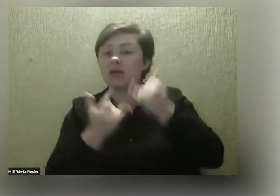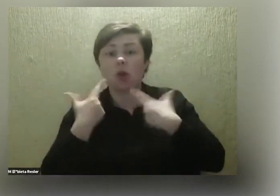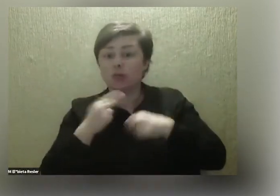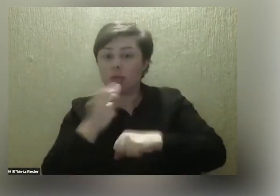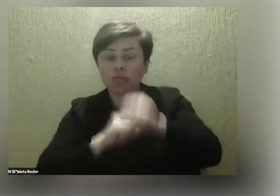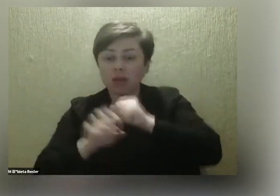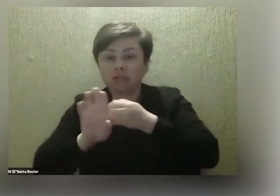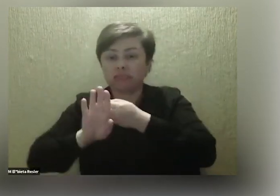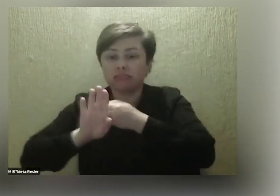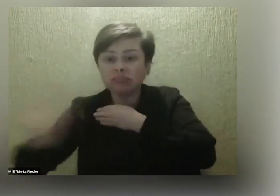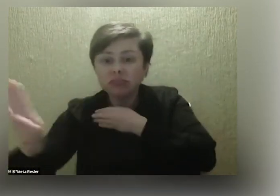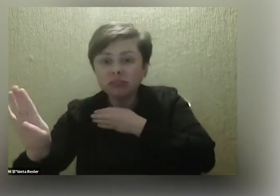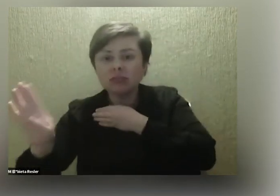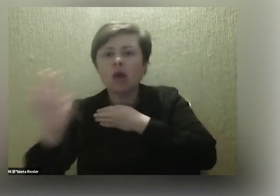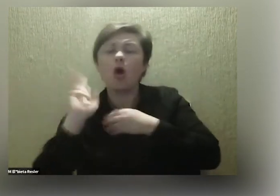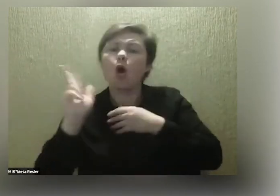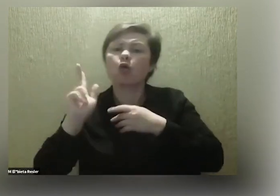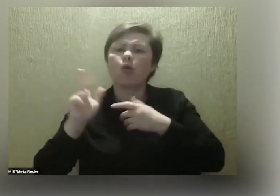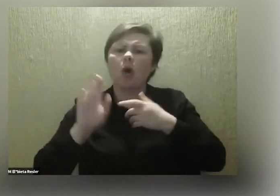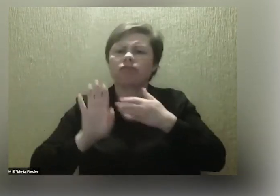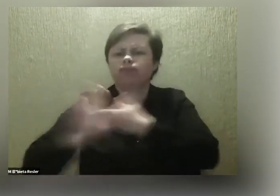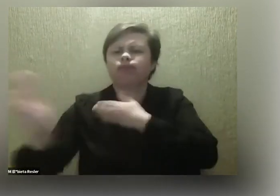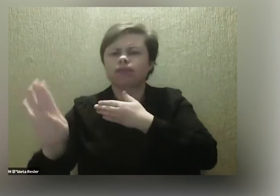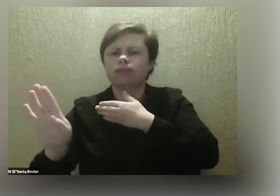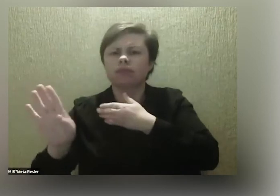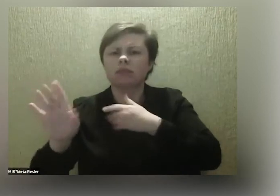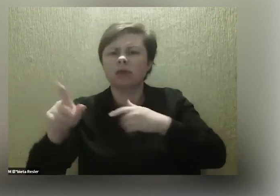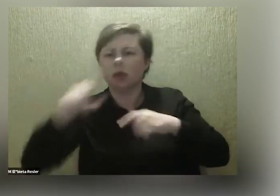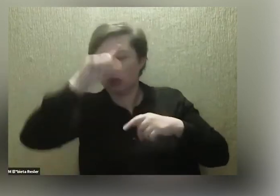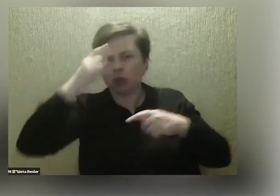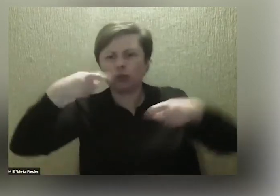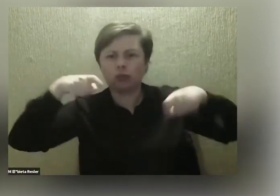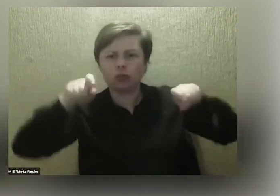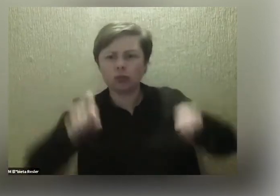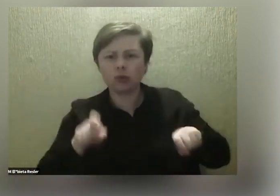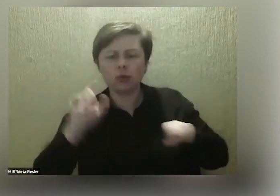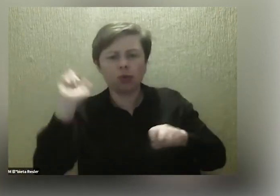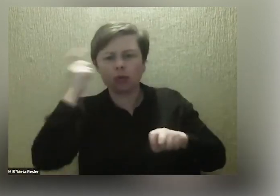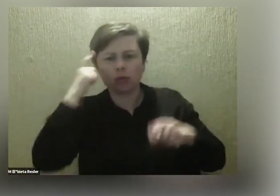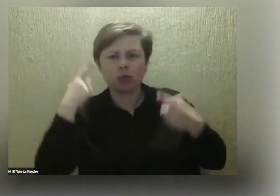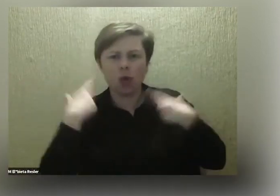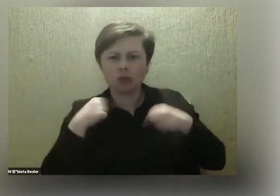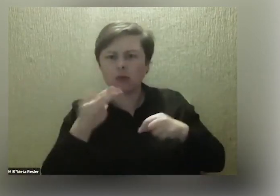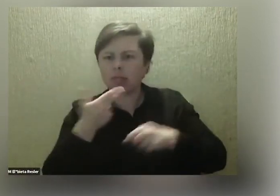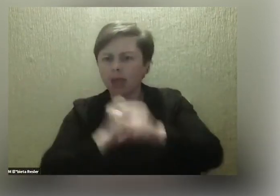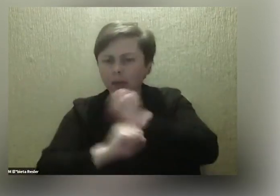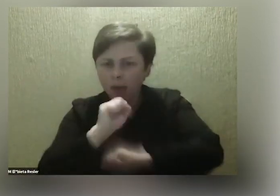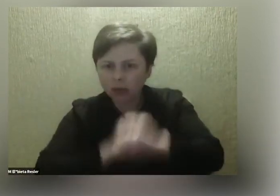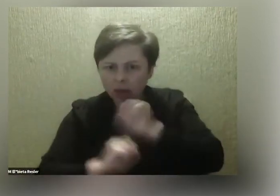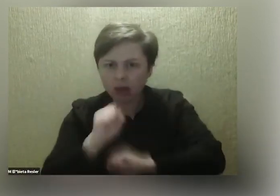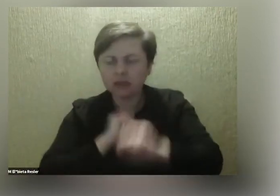są wykluczonymi, kto jest wykluczającym. Na widowni siedziały głównie osoby z niepełnosprawnościami